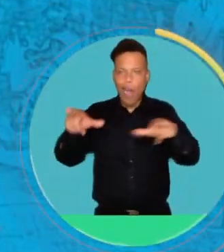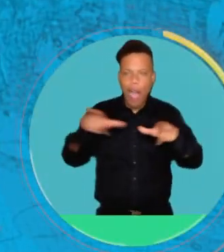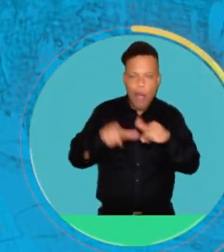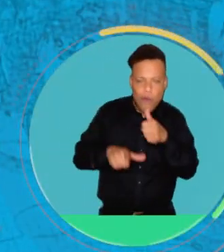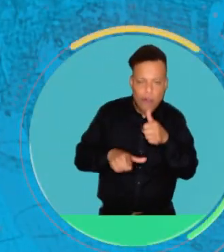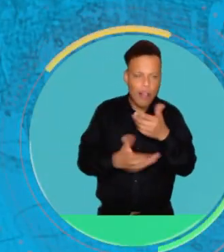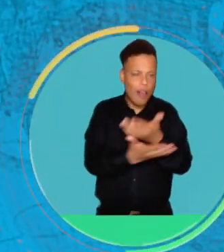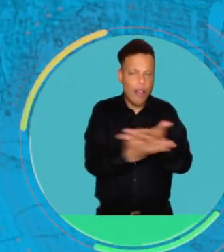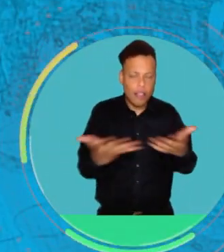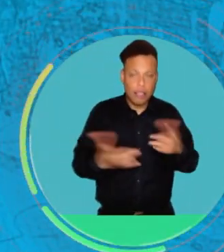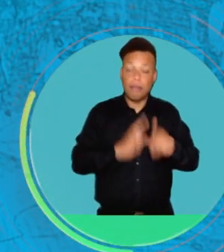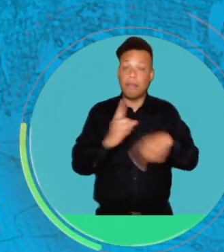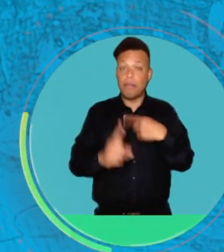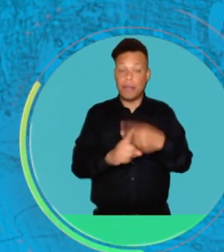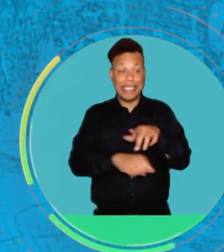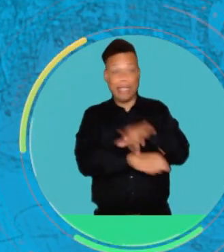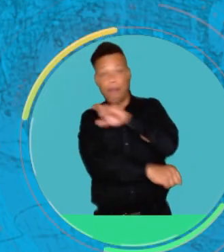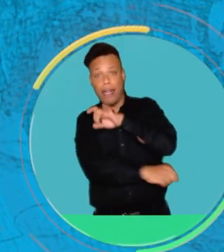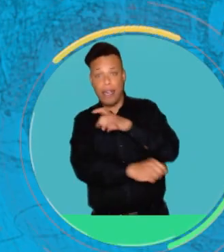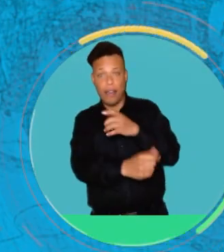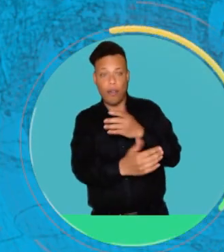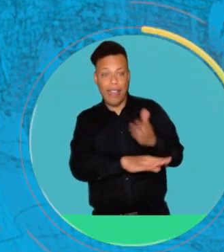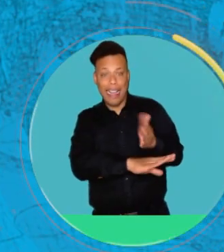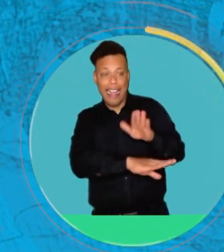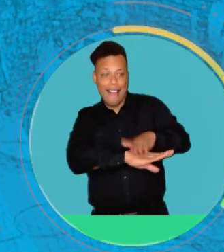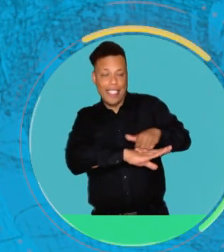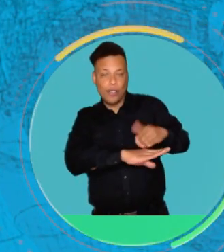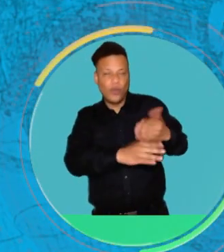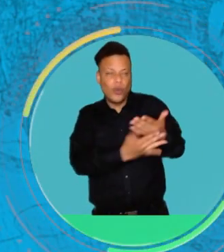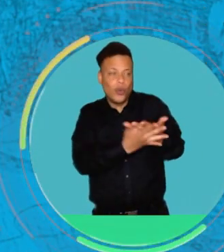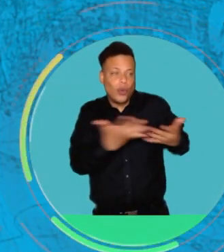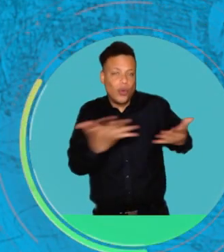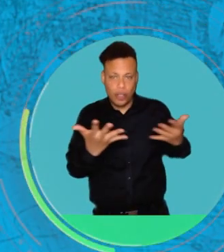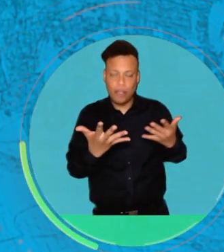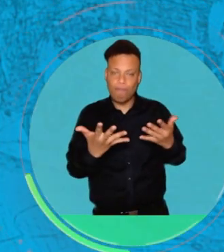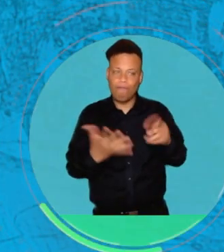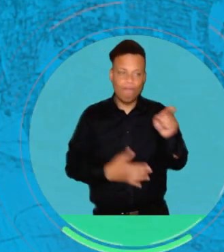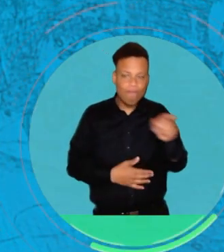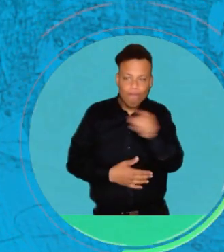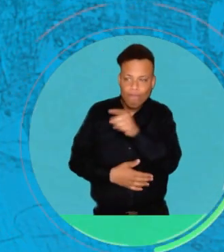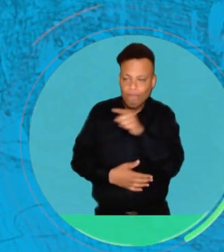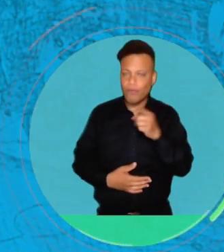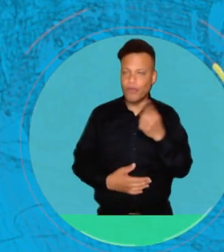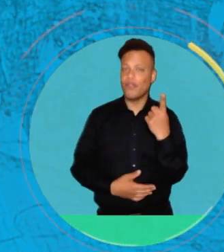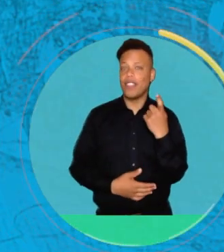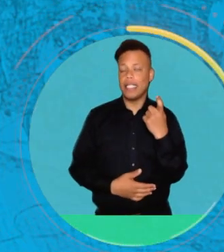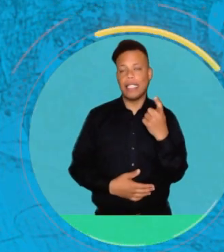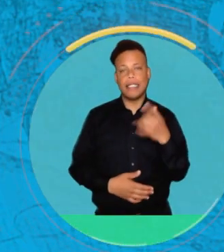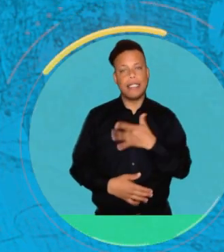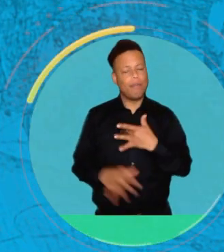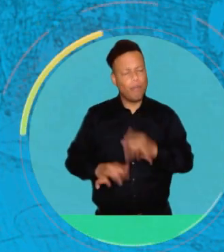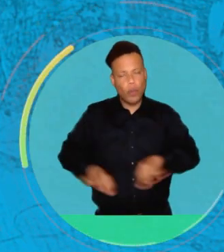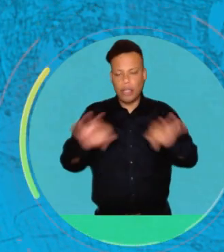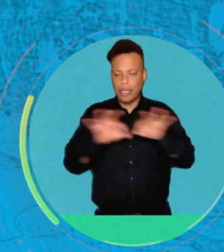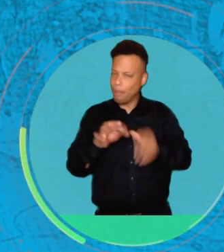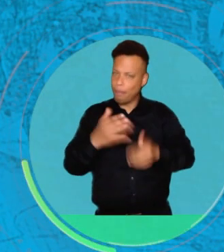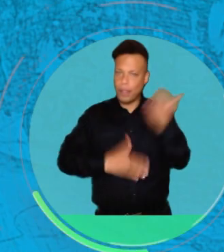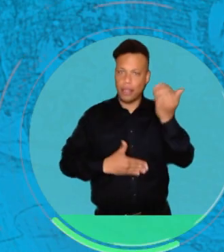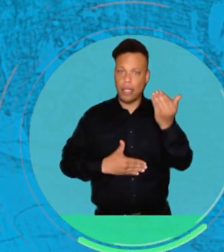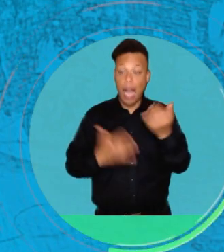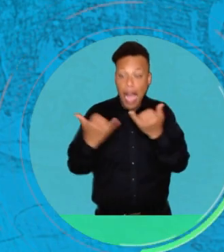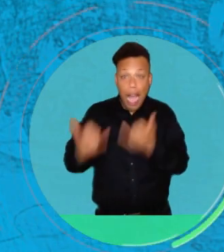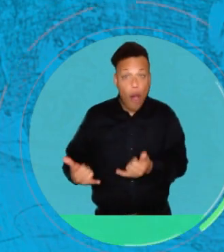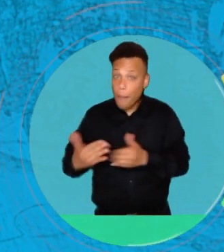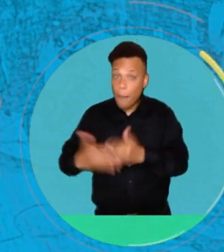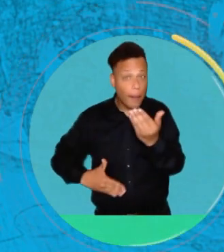Entonces eso es muy importante, no solo obtener los datos, sino también cómo los transmito, cómo yo hago que llegue al público. Y esto, una vez tengamos